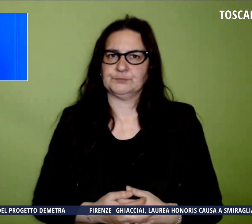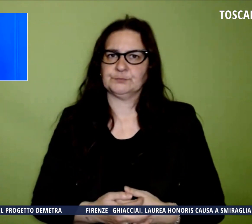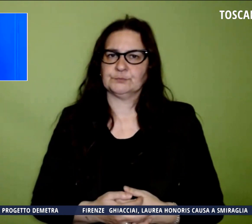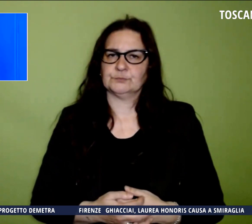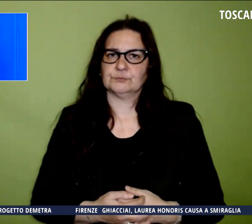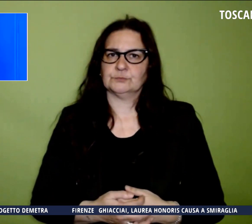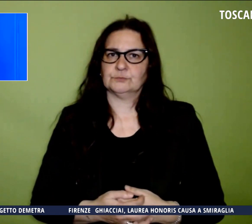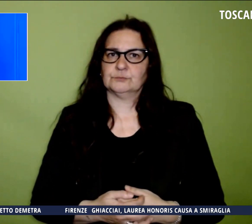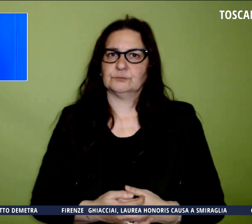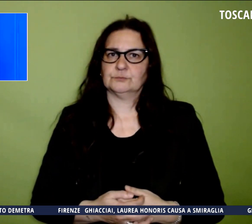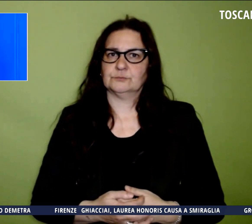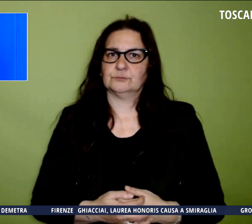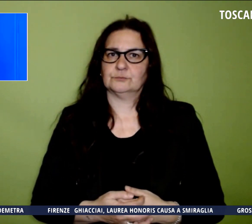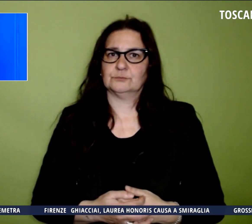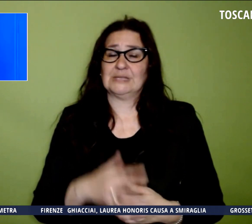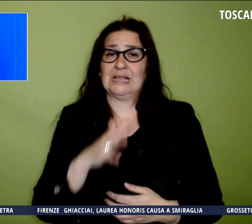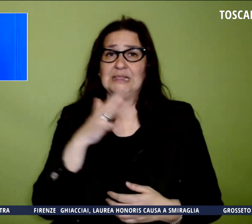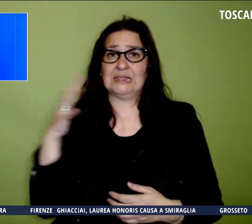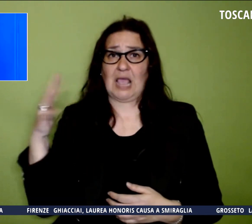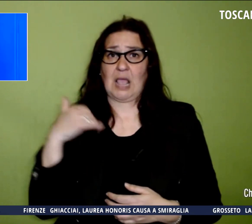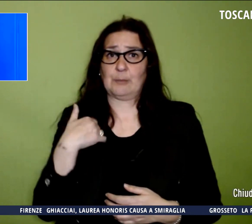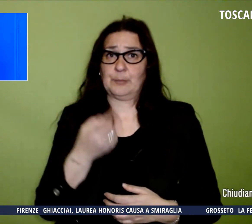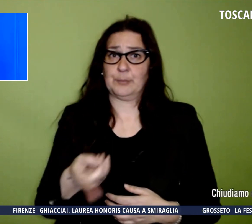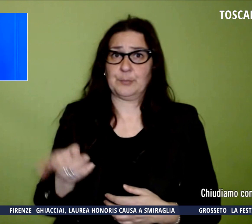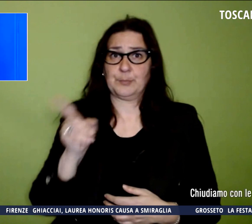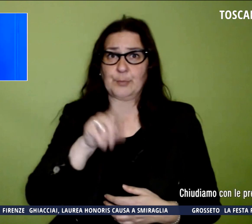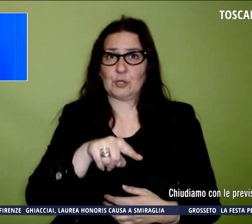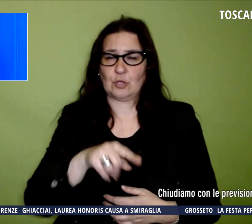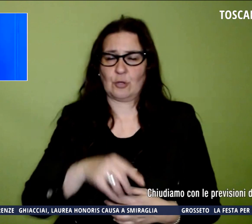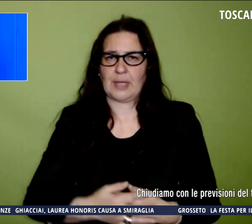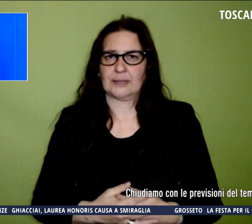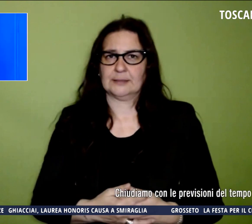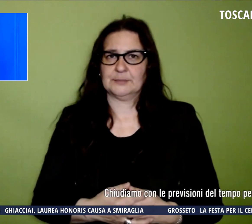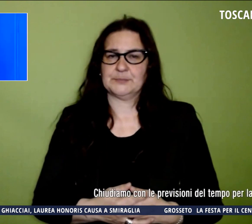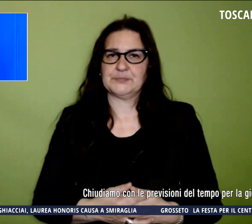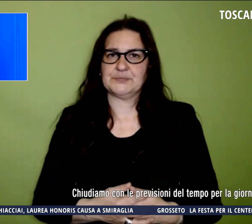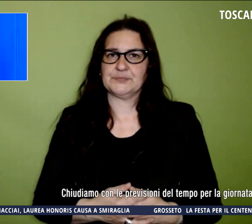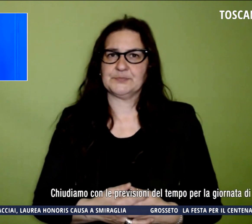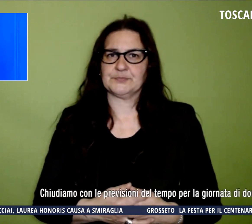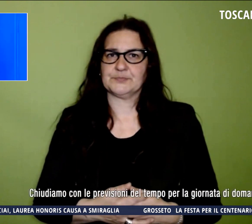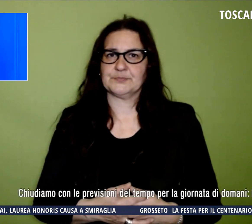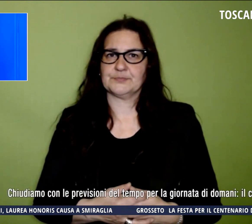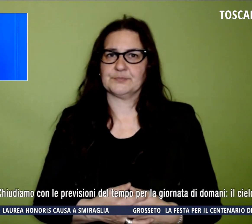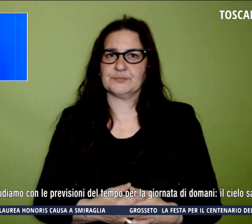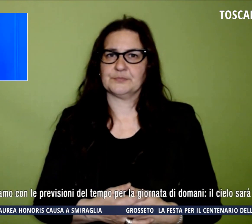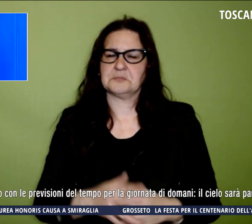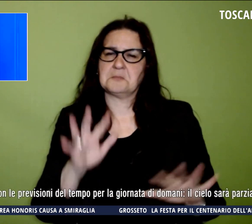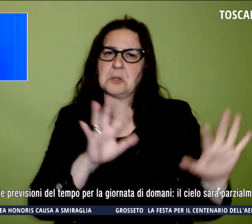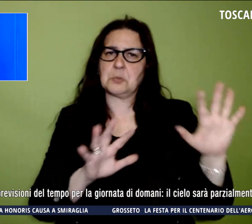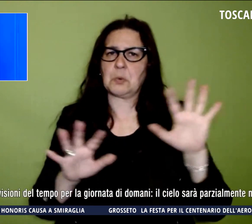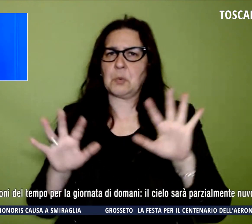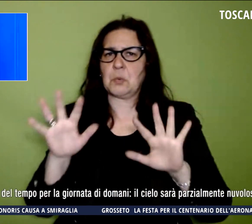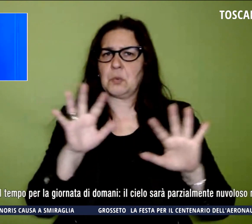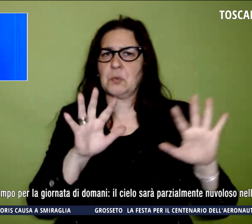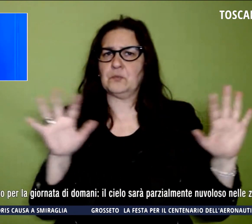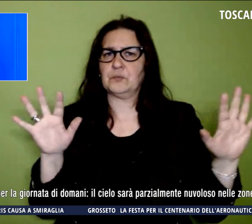Chiudiamo con le previsioni del tempo per la giornata di domani. Il cielo sarà parzialmente nuvoloso nelle zone